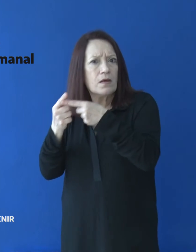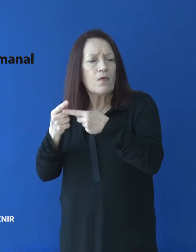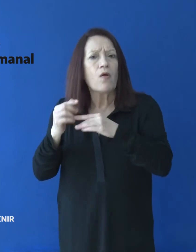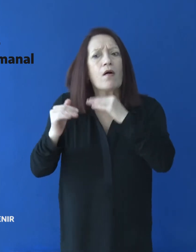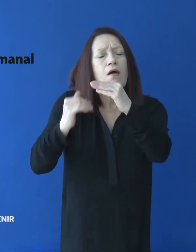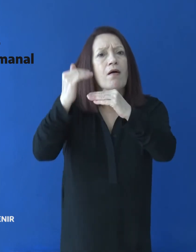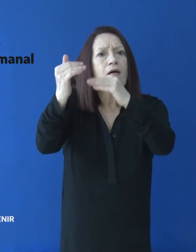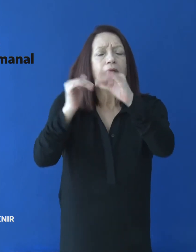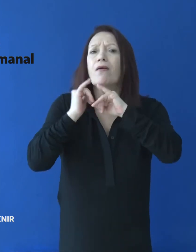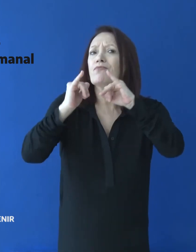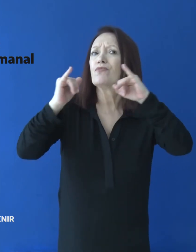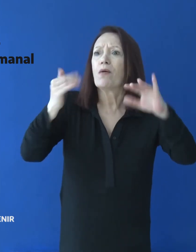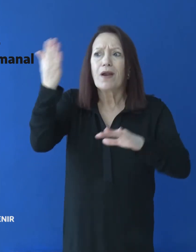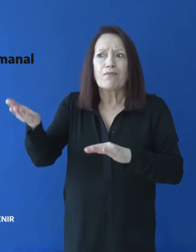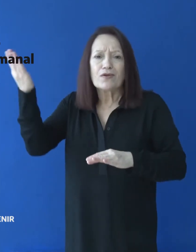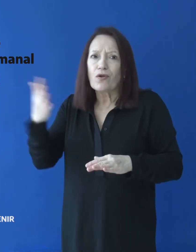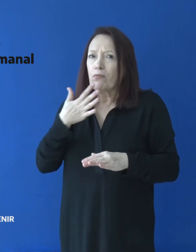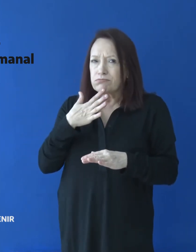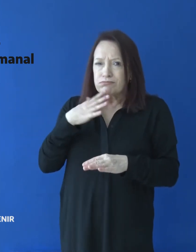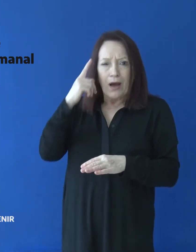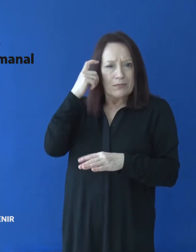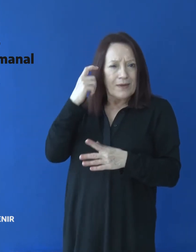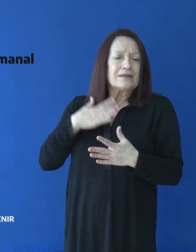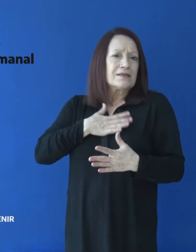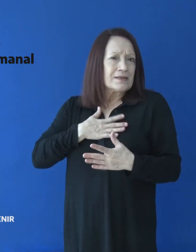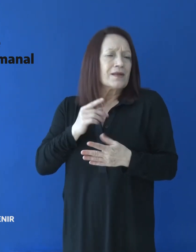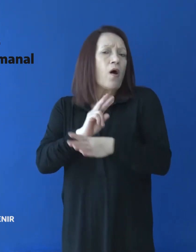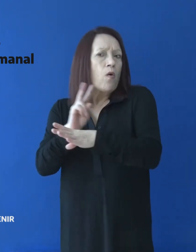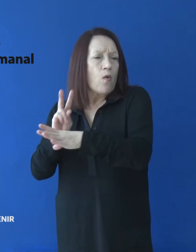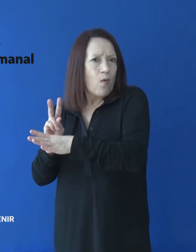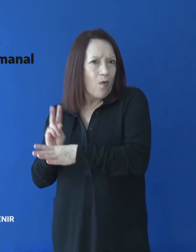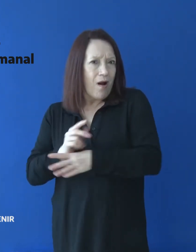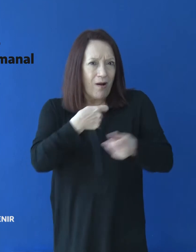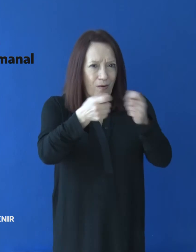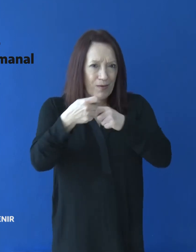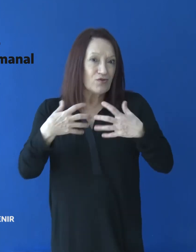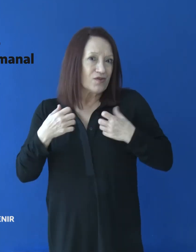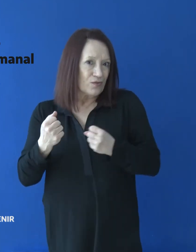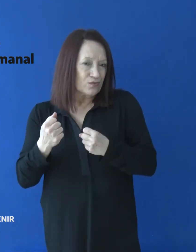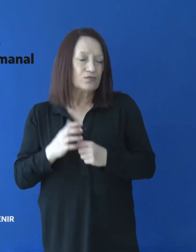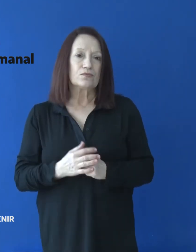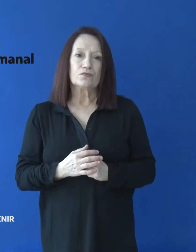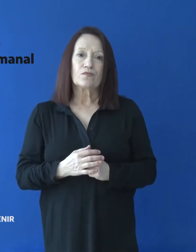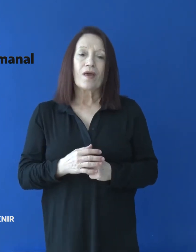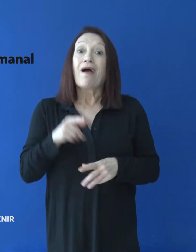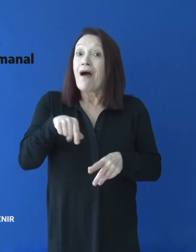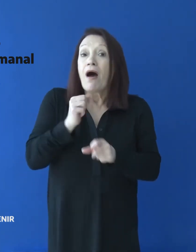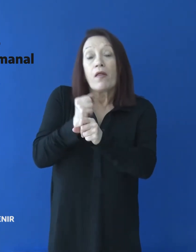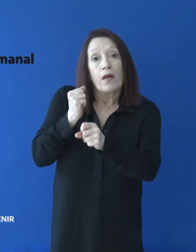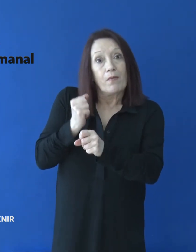desarrollar la campaña de concientización y sensibilización en comercios. La tarea ya